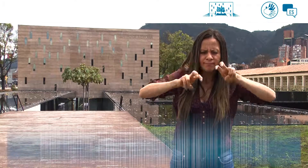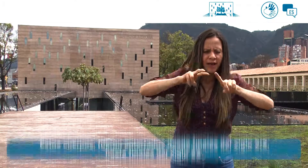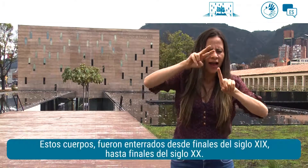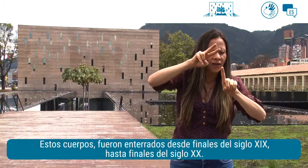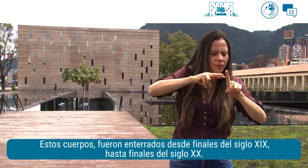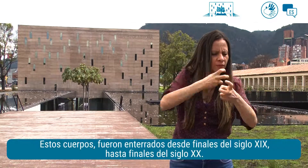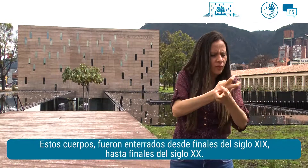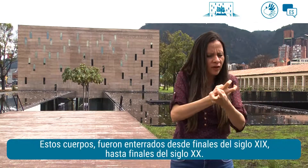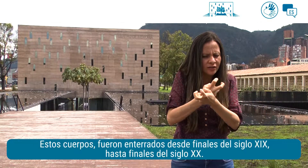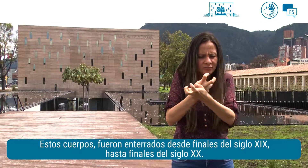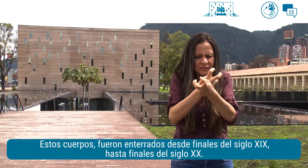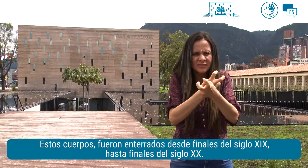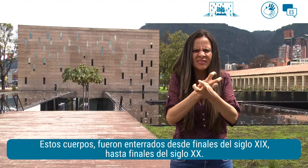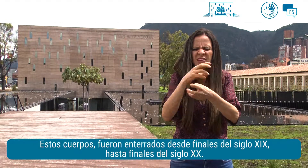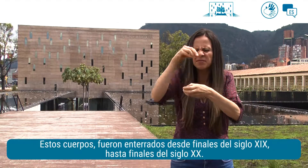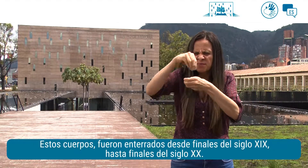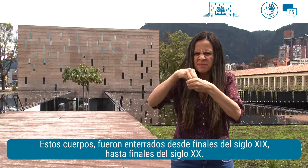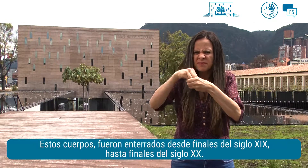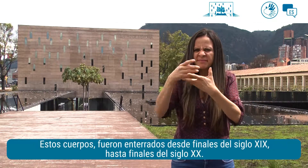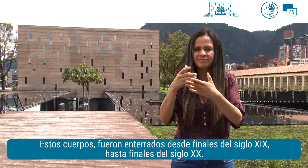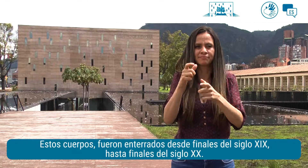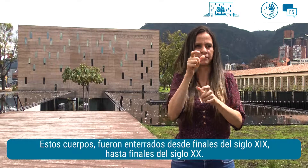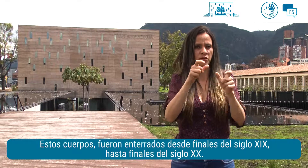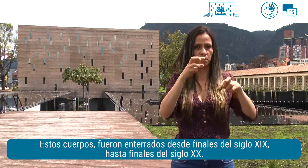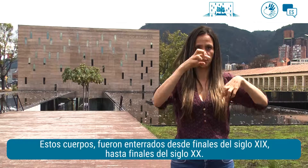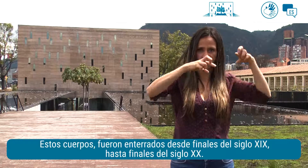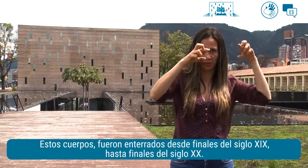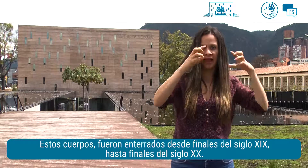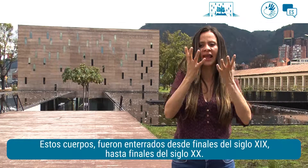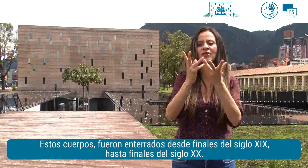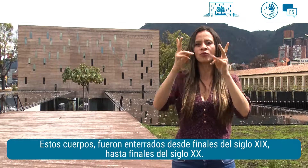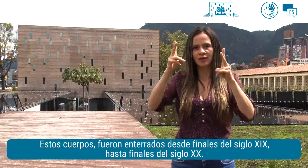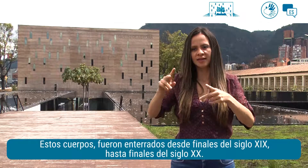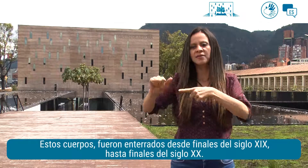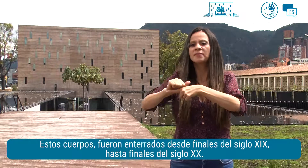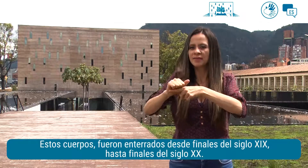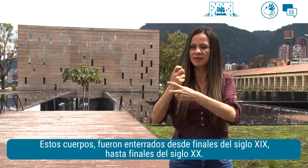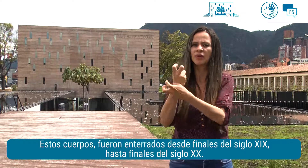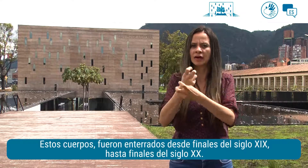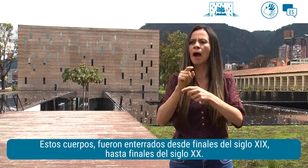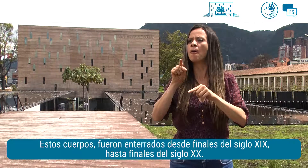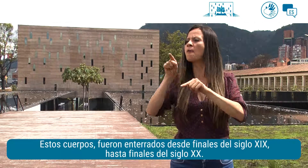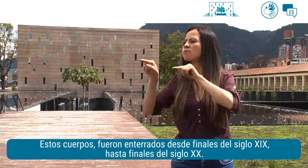Estos cuerpos fueron enterrados desde finales del siglo XIX hasta finales del siglo XX.